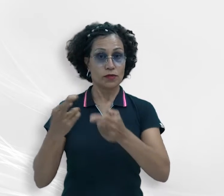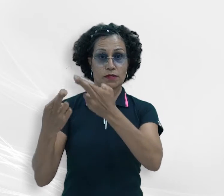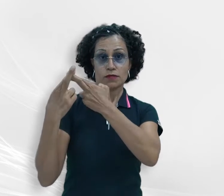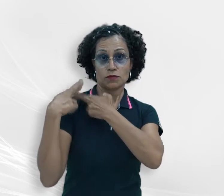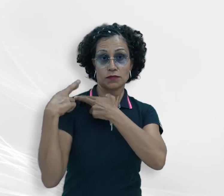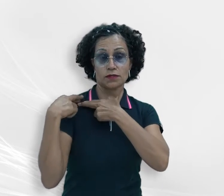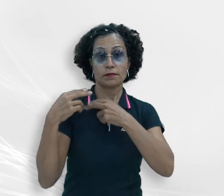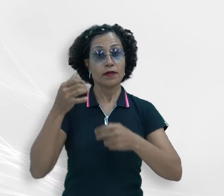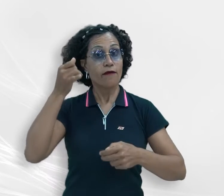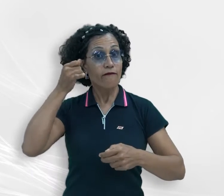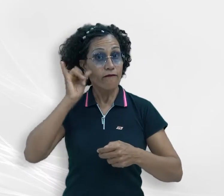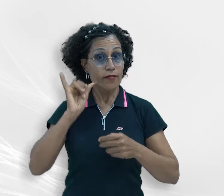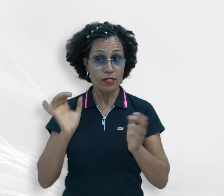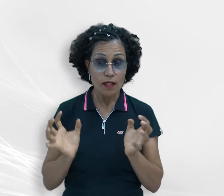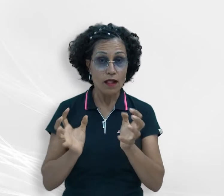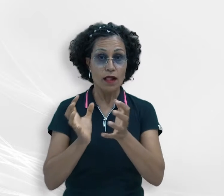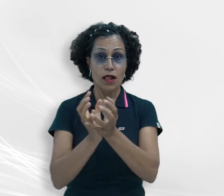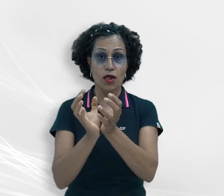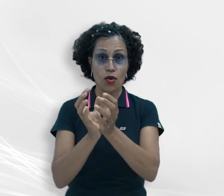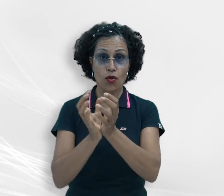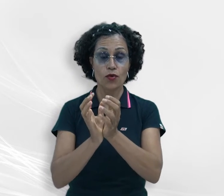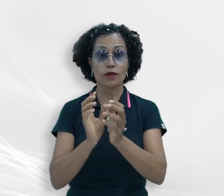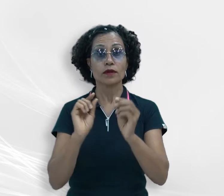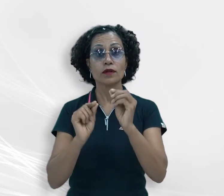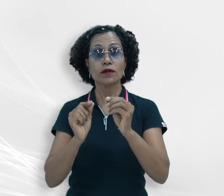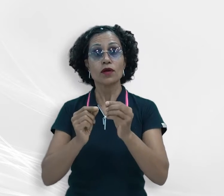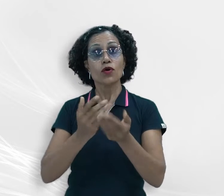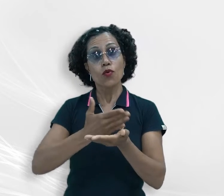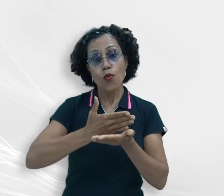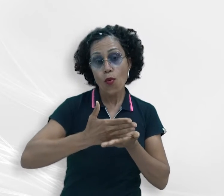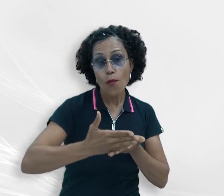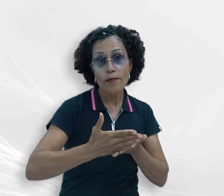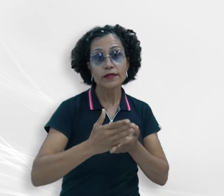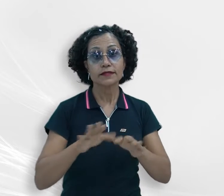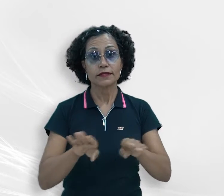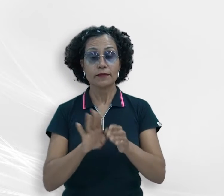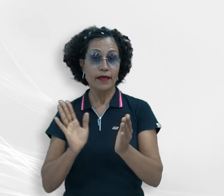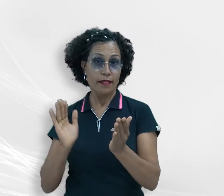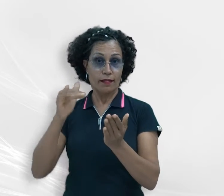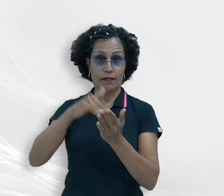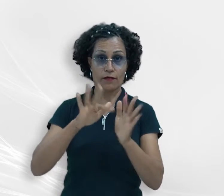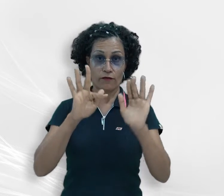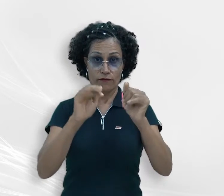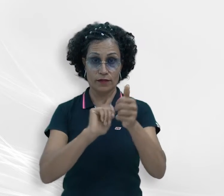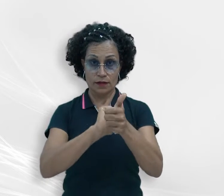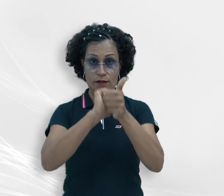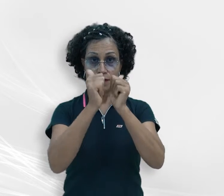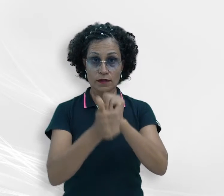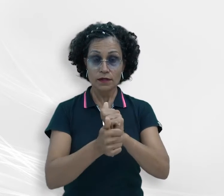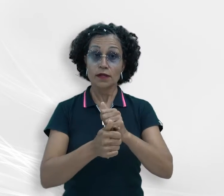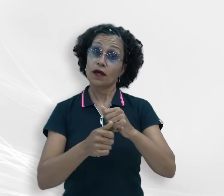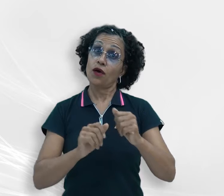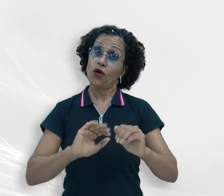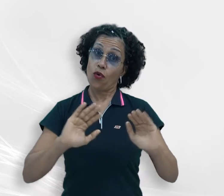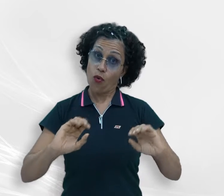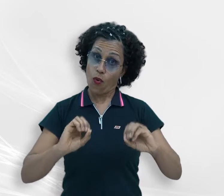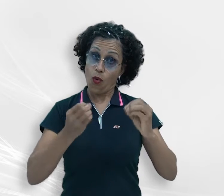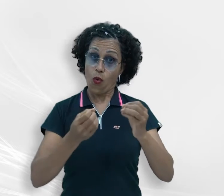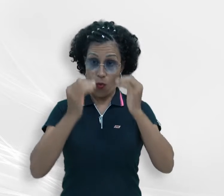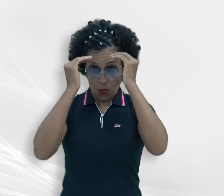deverão atentar-se para evitar aglomerações em momentos como o ponto de largada e a entrega dos prêmios, devendo interromper a programação